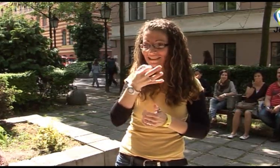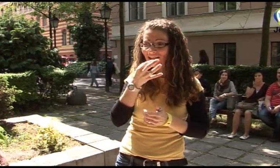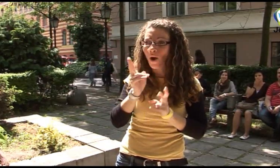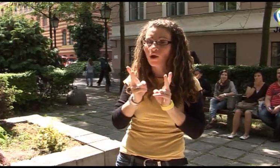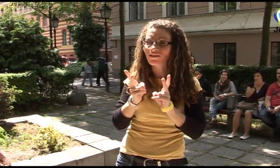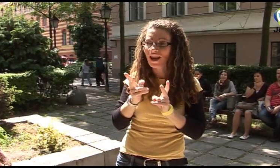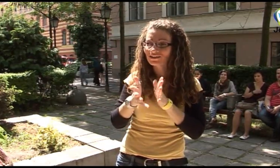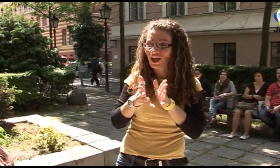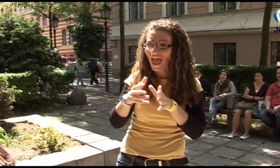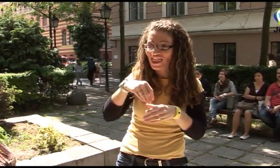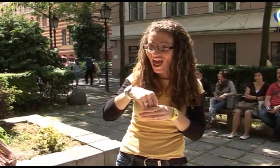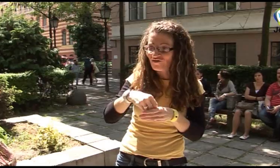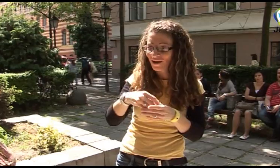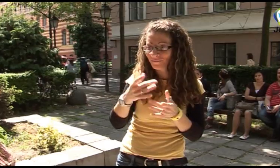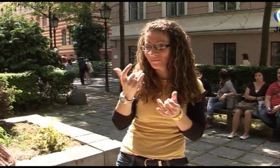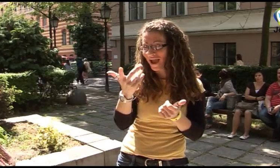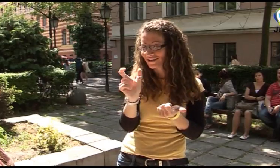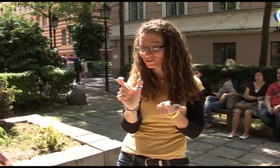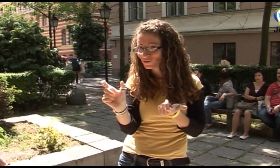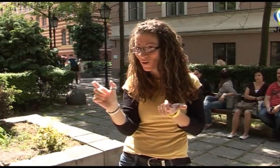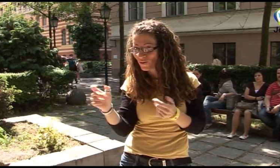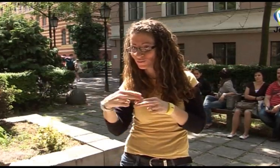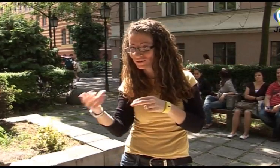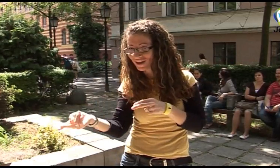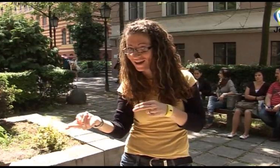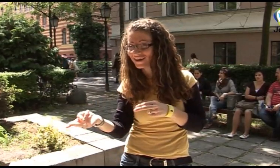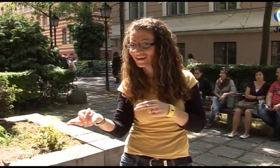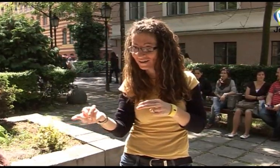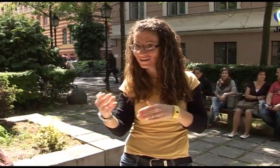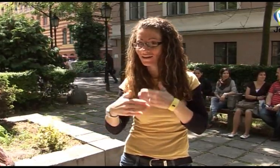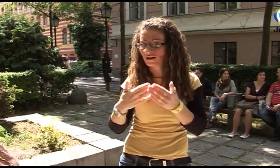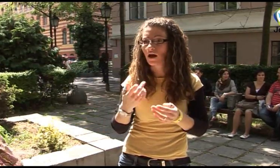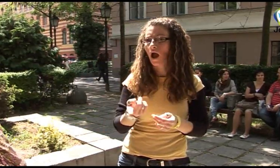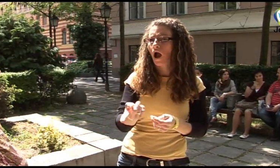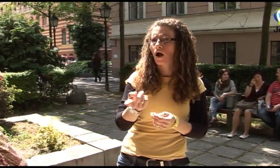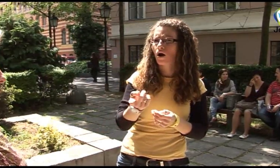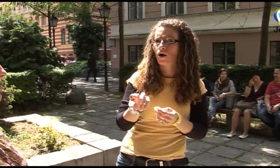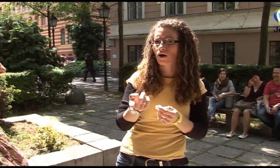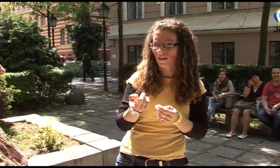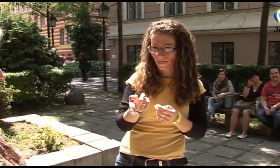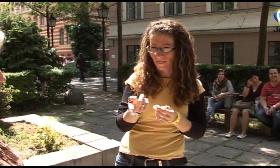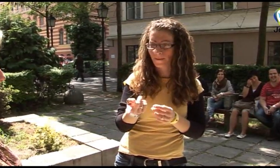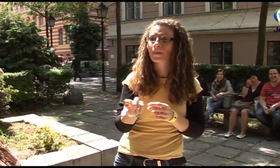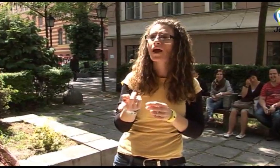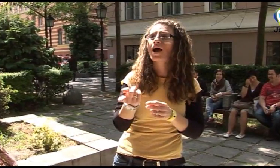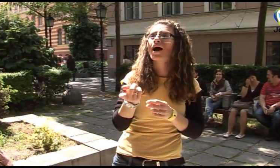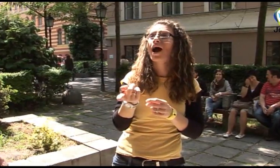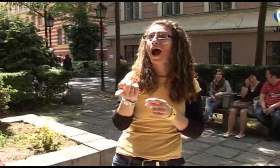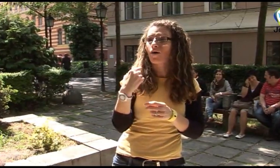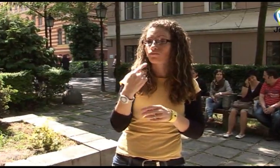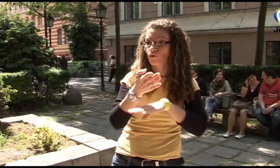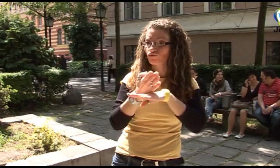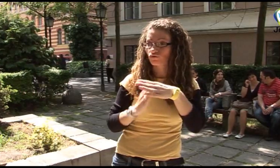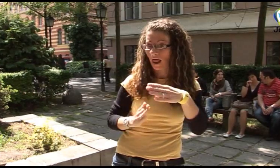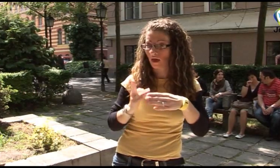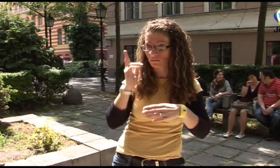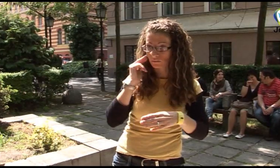személynél kérdéseket vetett fel, hogy hogyan is van ez a jelnyelv, és ebből már a fele megtanult